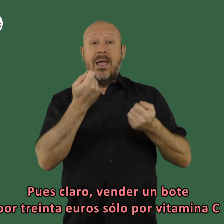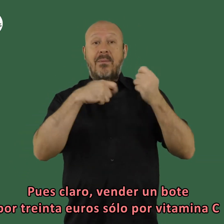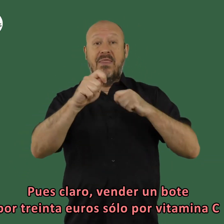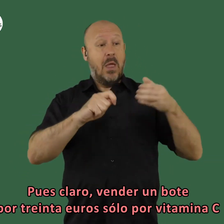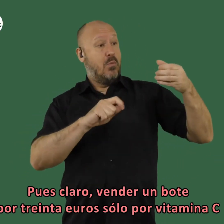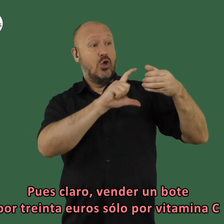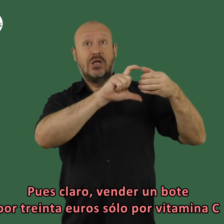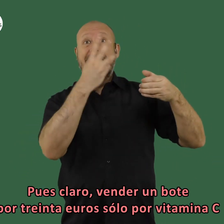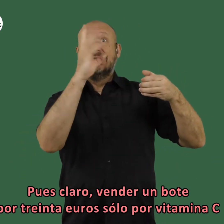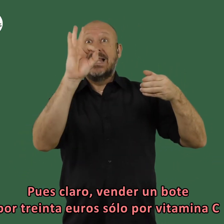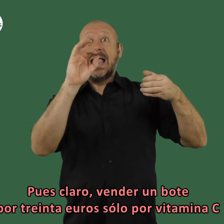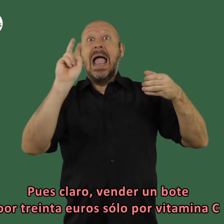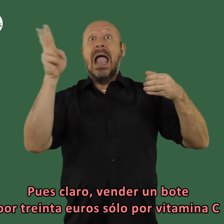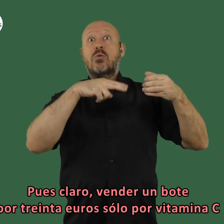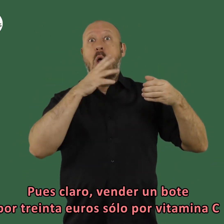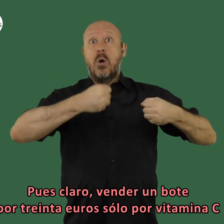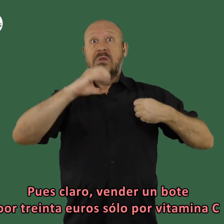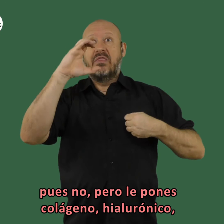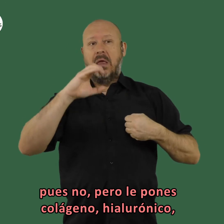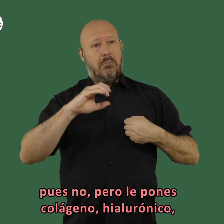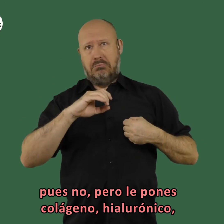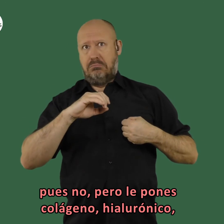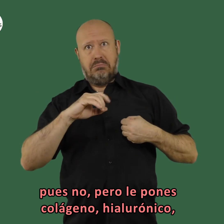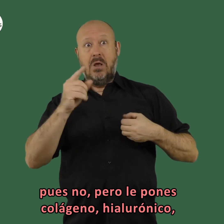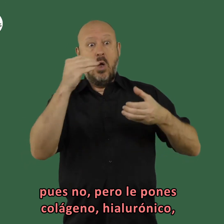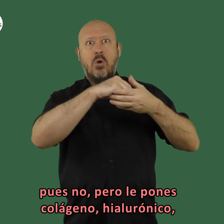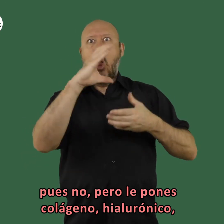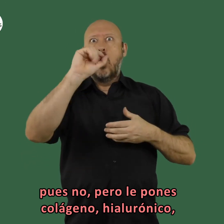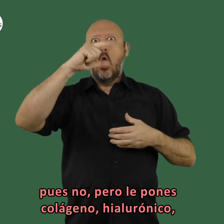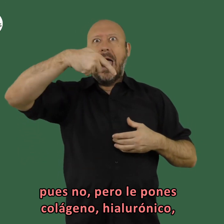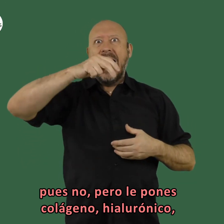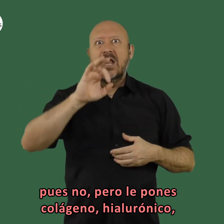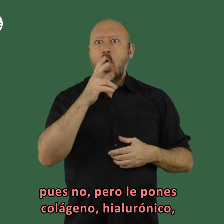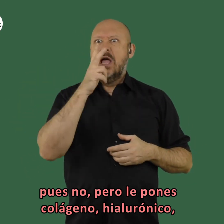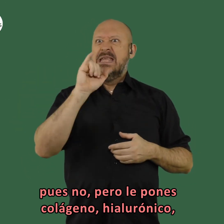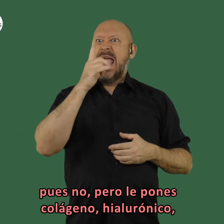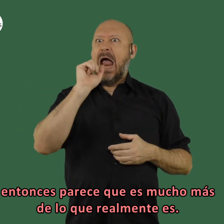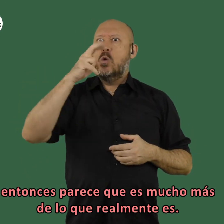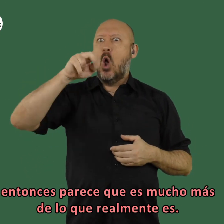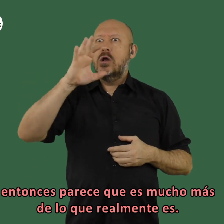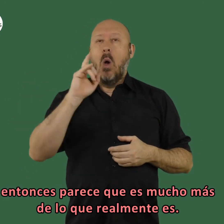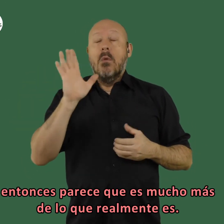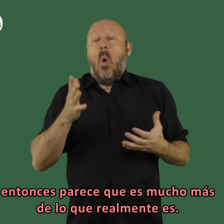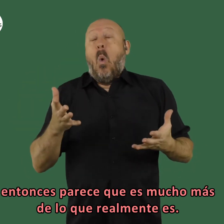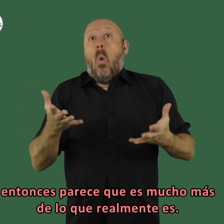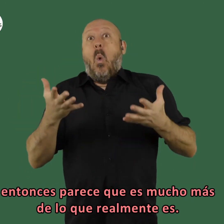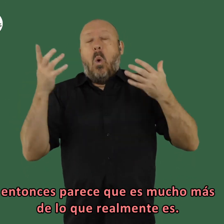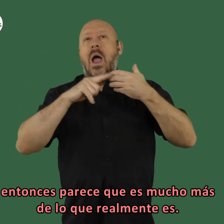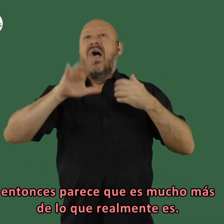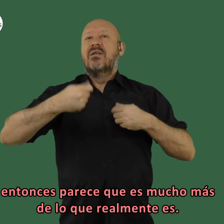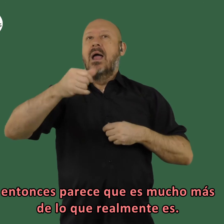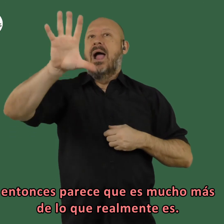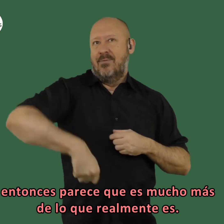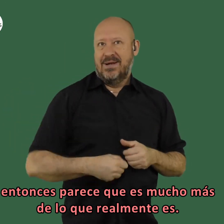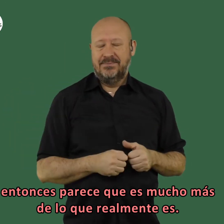vender un bote por 30 euros solo por vitamina c pues no pero le pones colágeno y alurónico entonces parece que es mucho